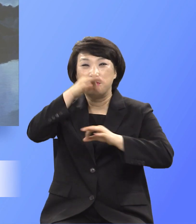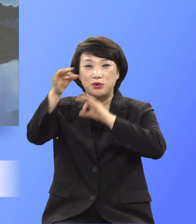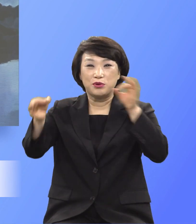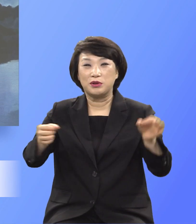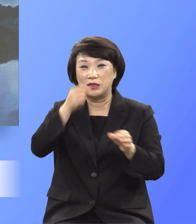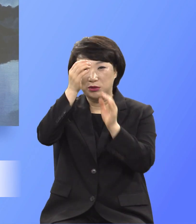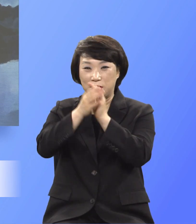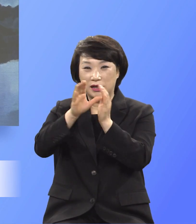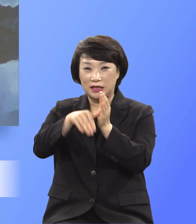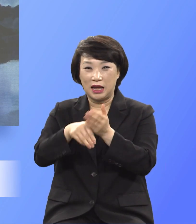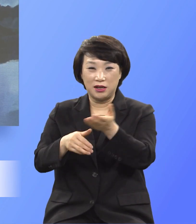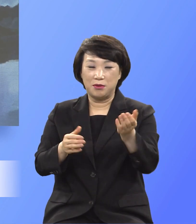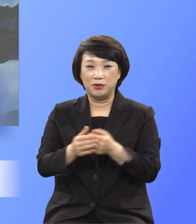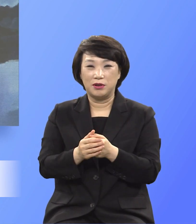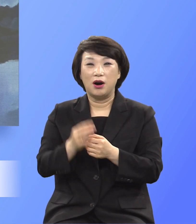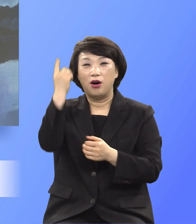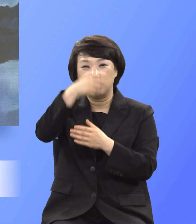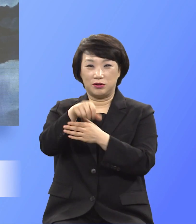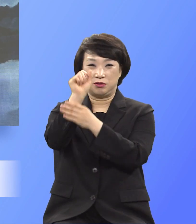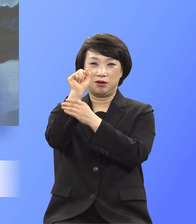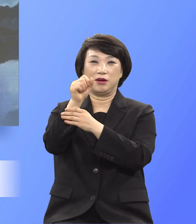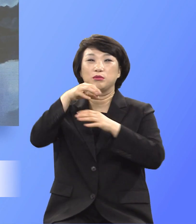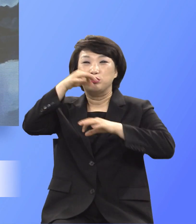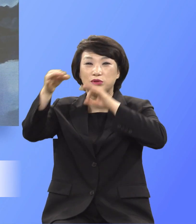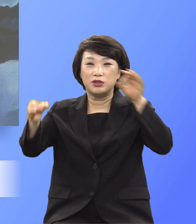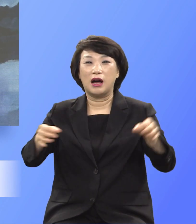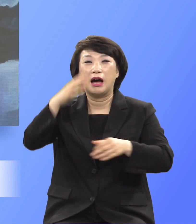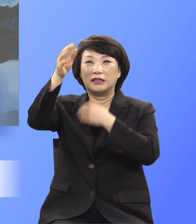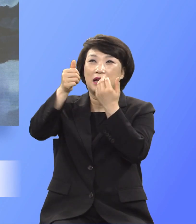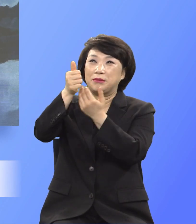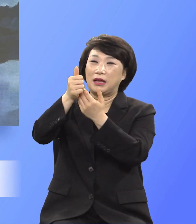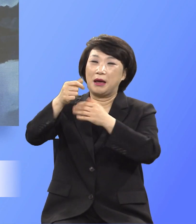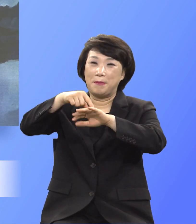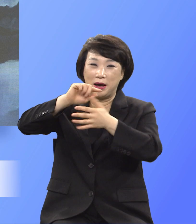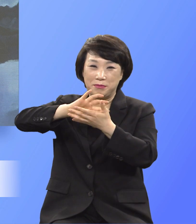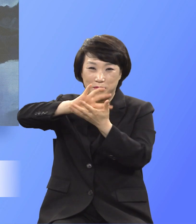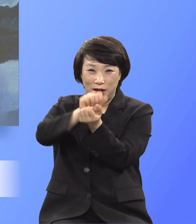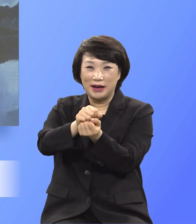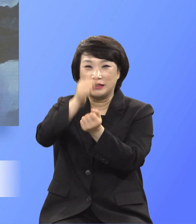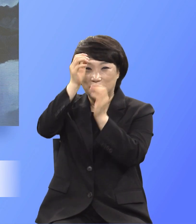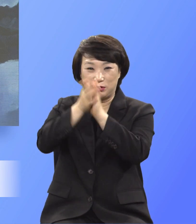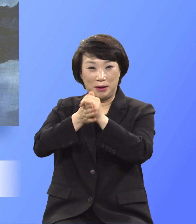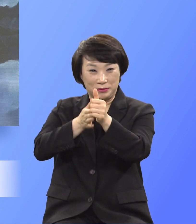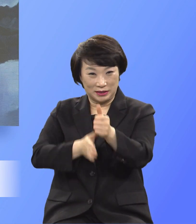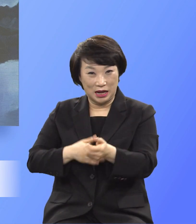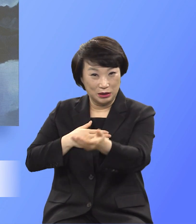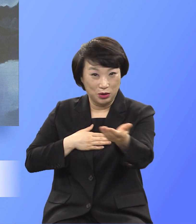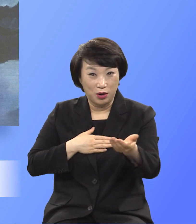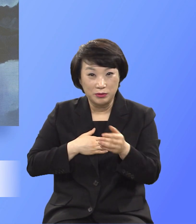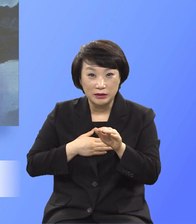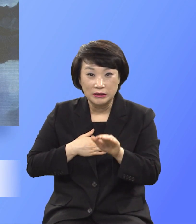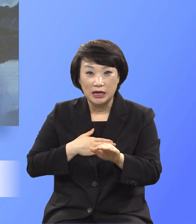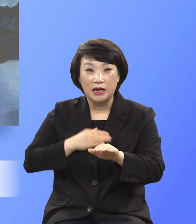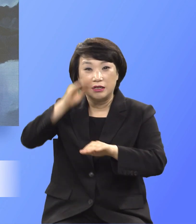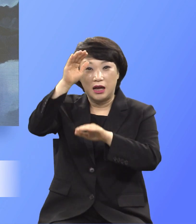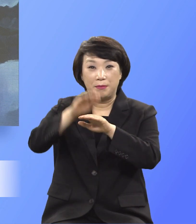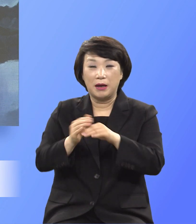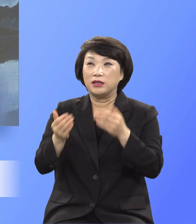고개를 번쩍 들고 부르주자 하나님께 애절하게 기도해서 여러분들이 예배 잘못된 것을